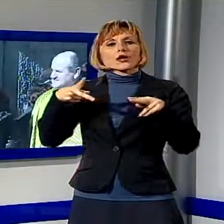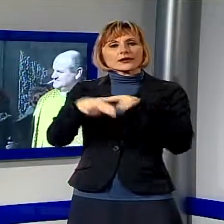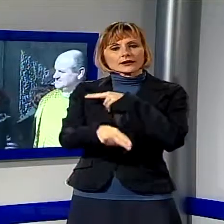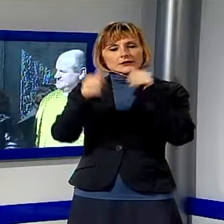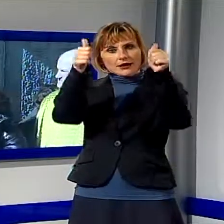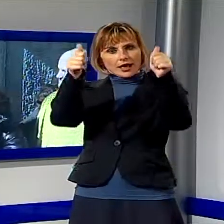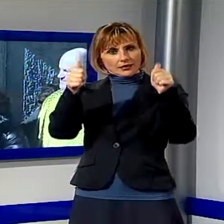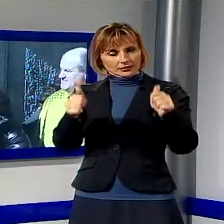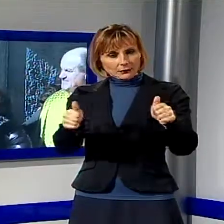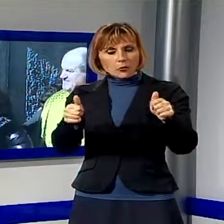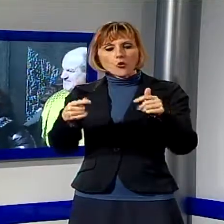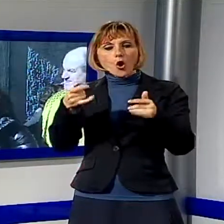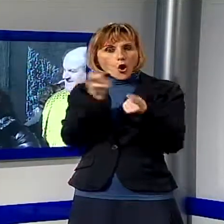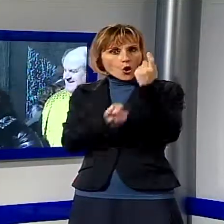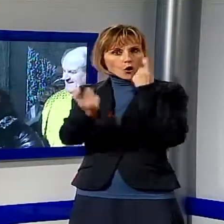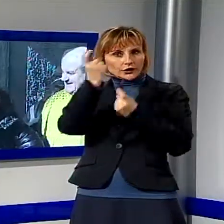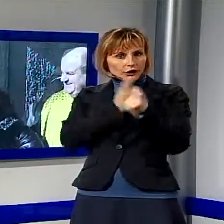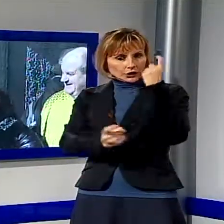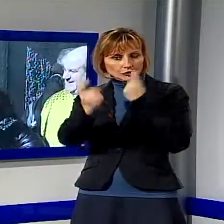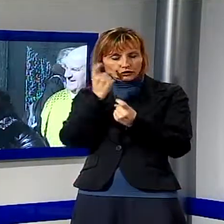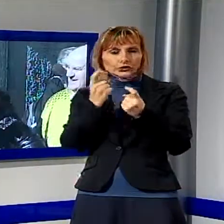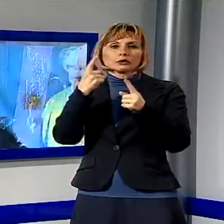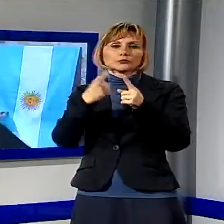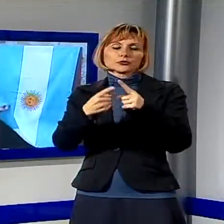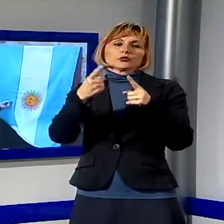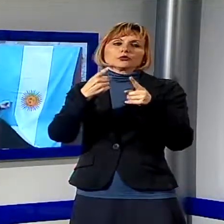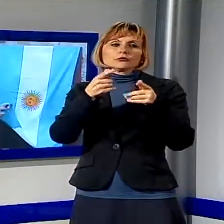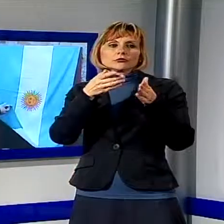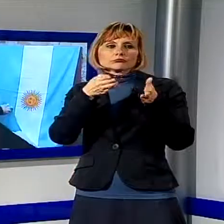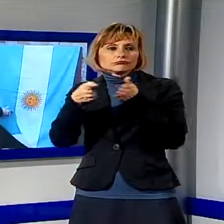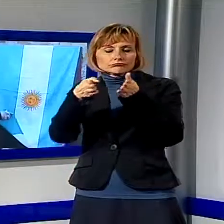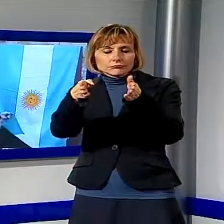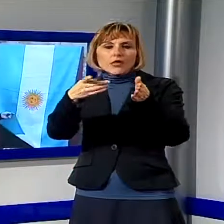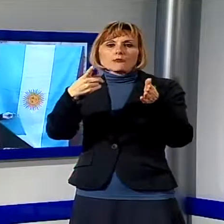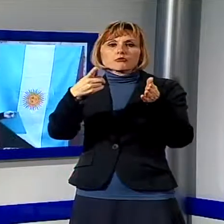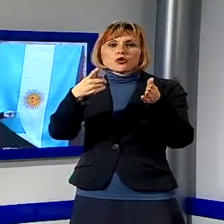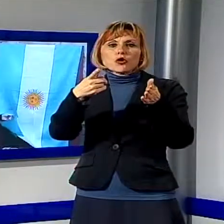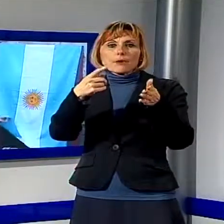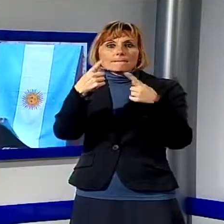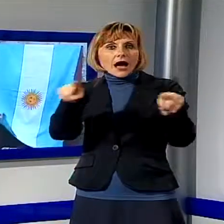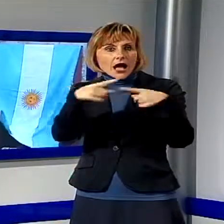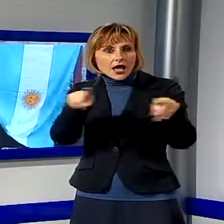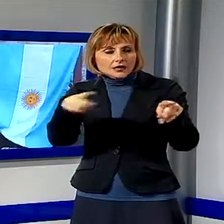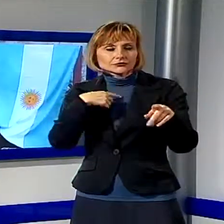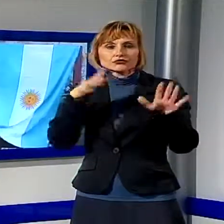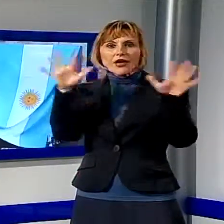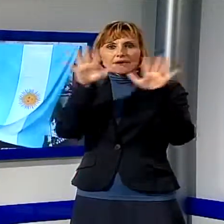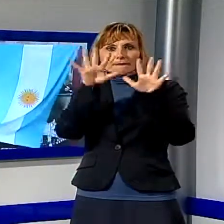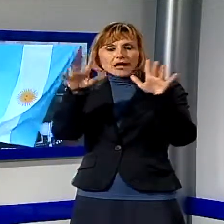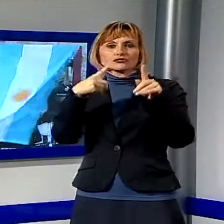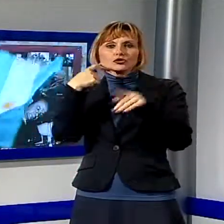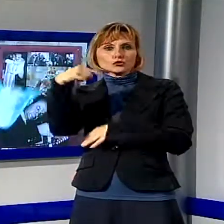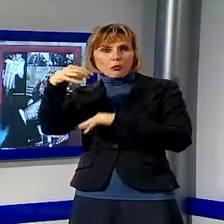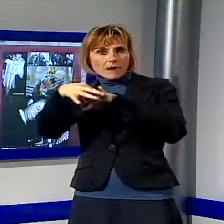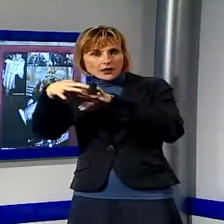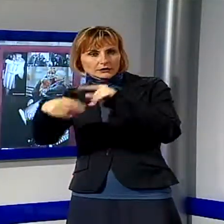le origini e la carriera del maestro Piazzolla. La signora Laura non si aspettava di rivedere alcune immagini del marito e della famiglia ed